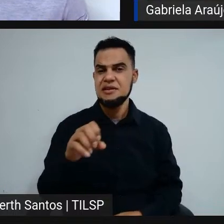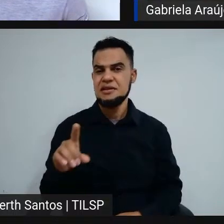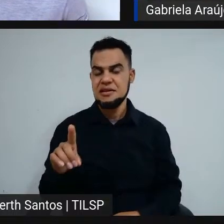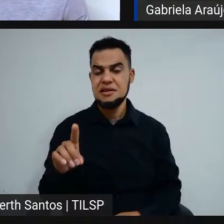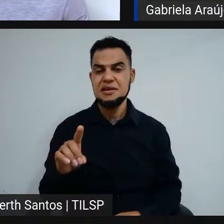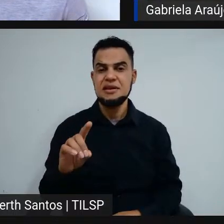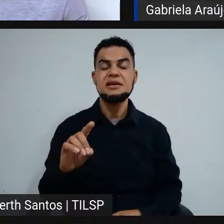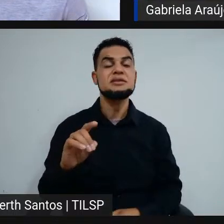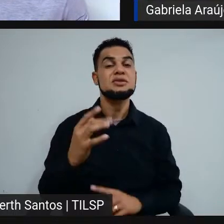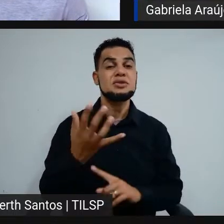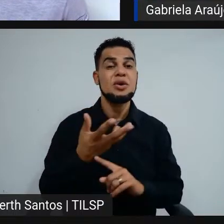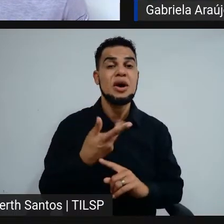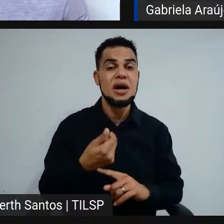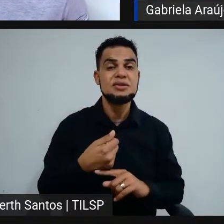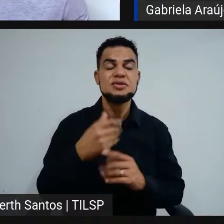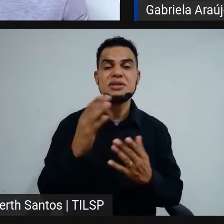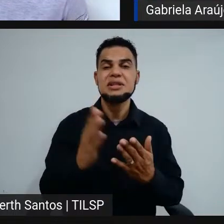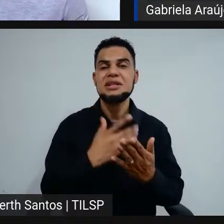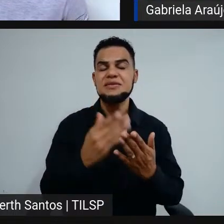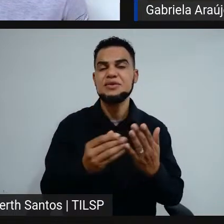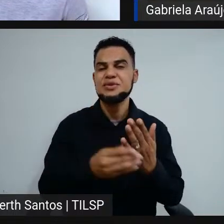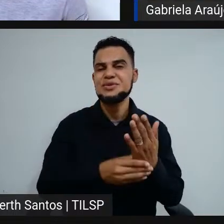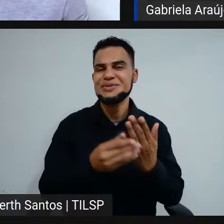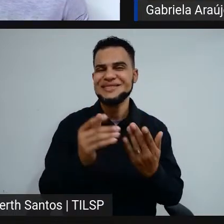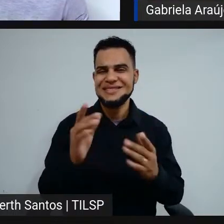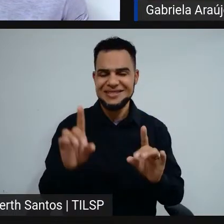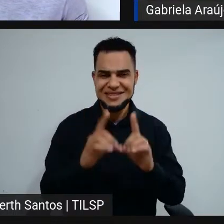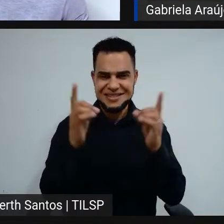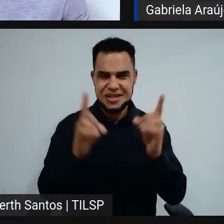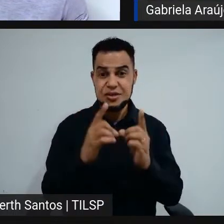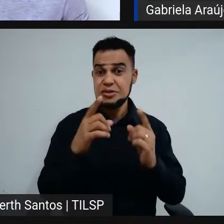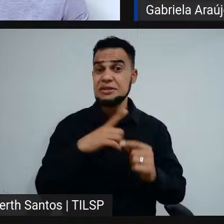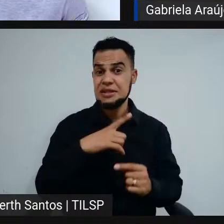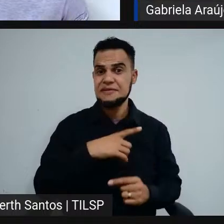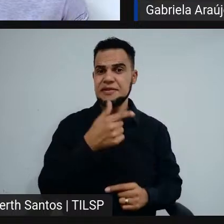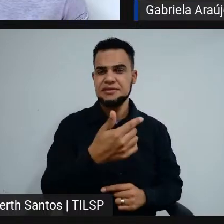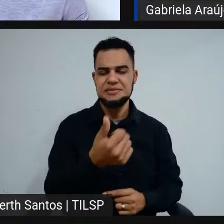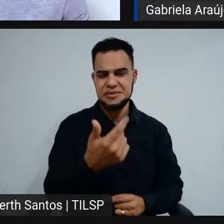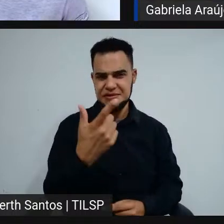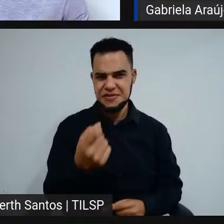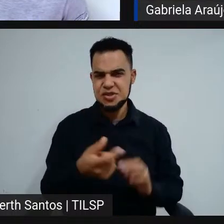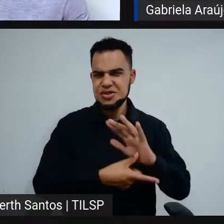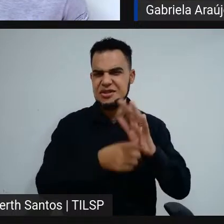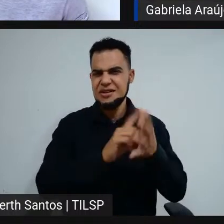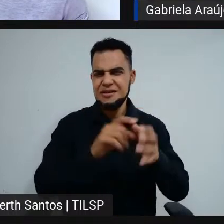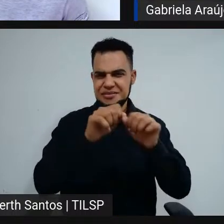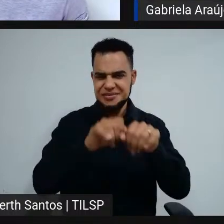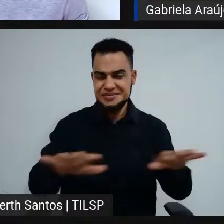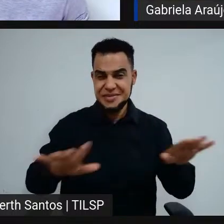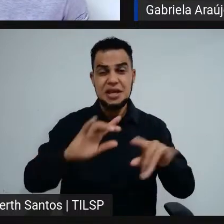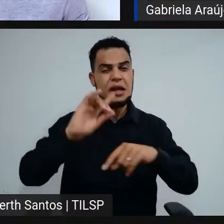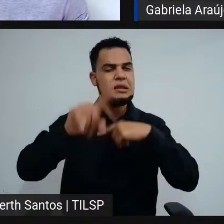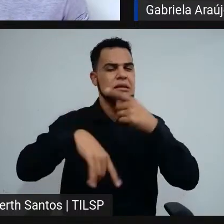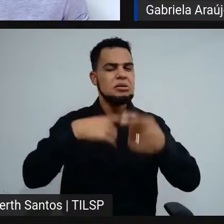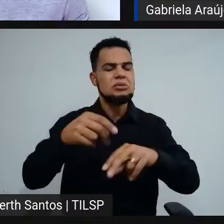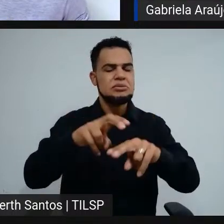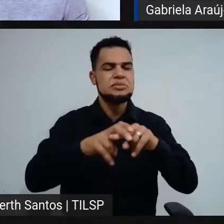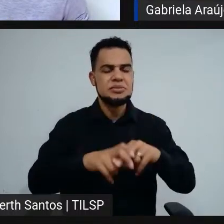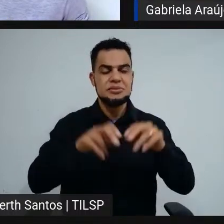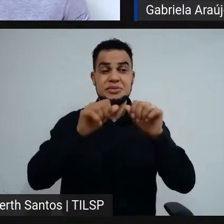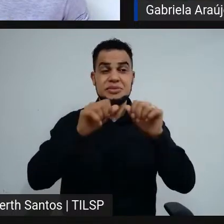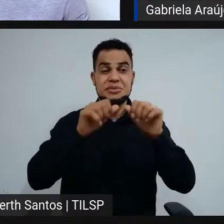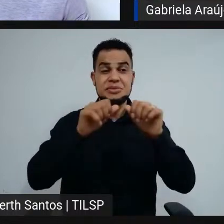Livro Didático. Ele teve início em 2020, pouco antes da pandemia, e por causa da pandemia, as inscrições,